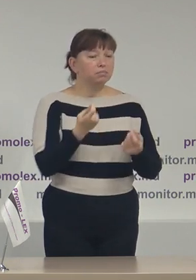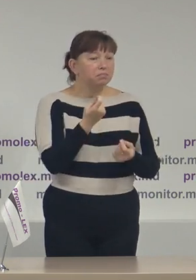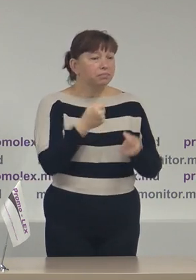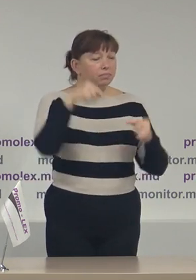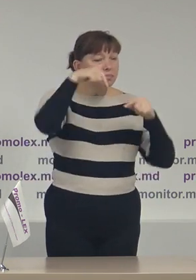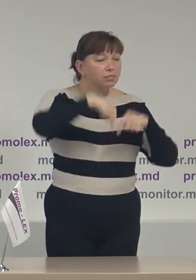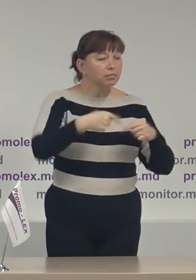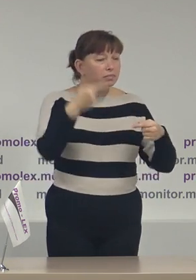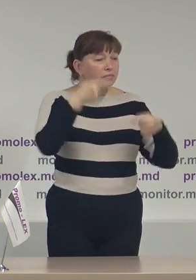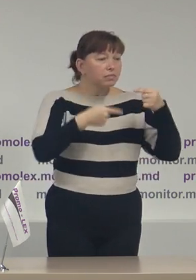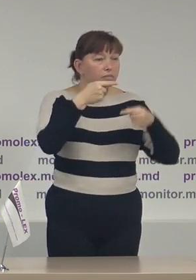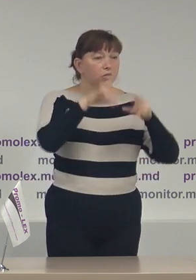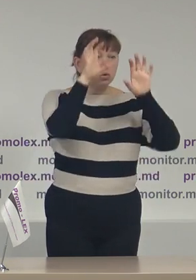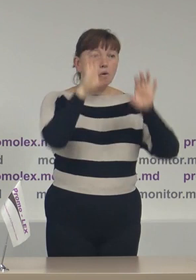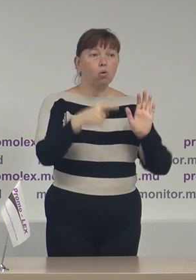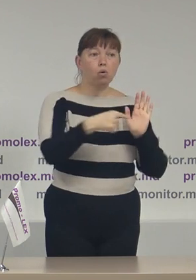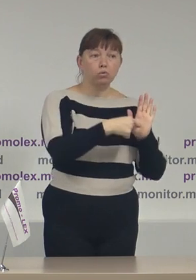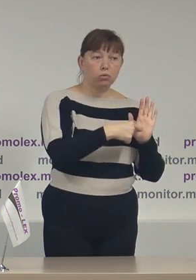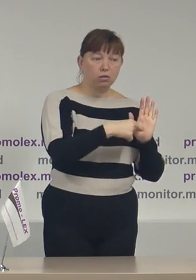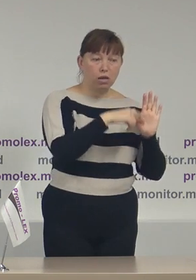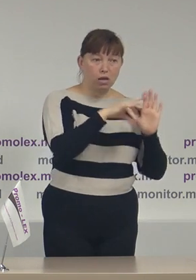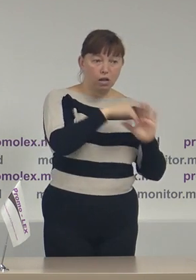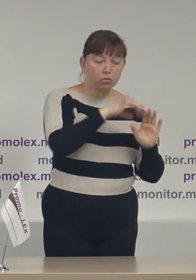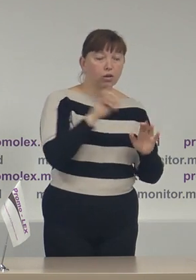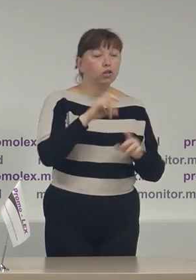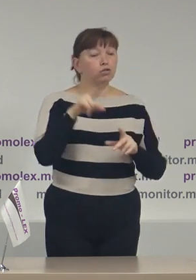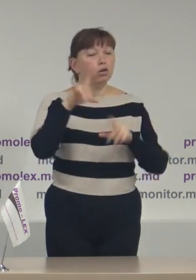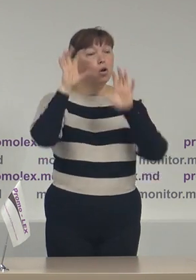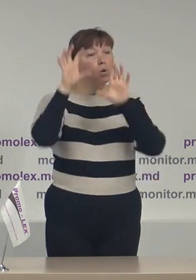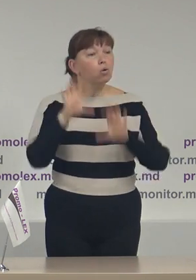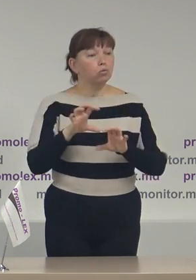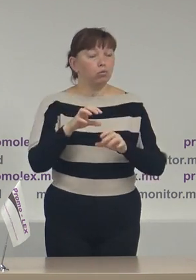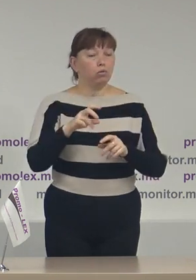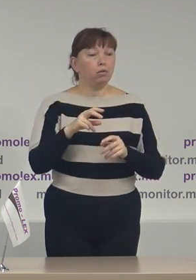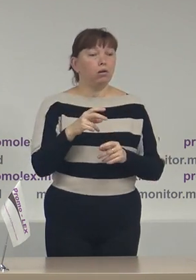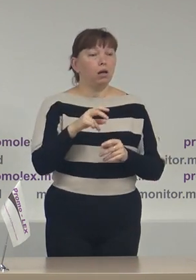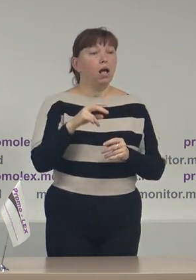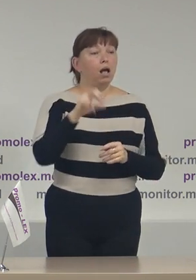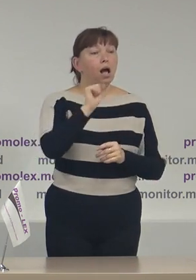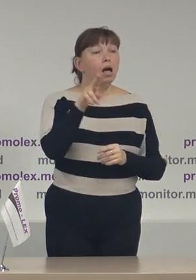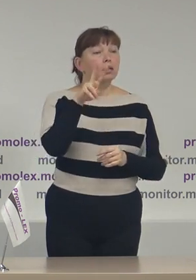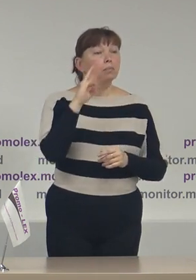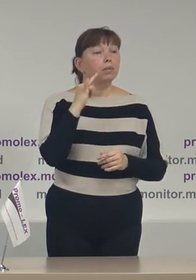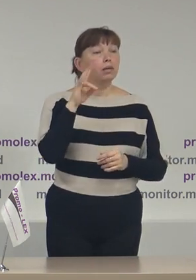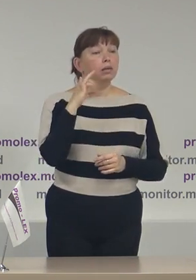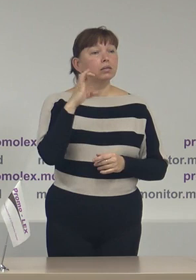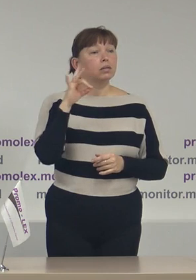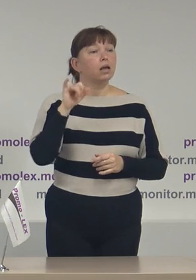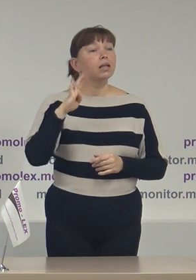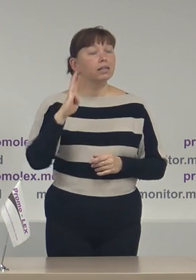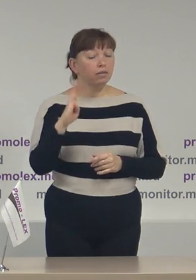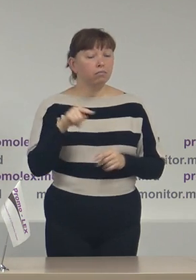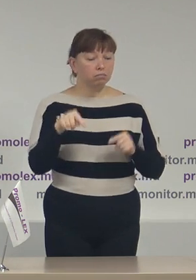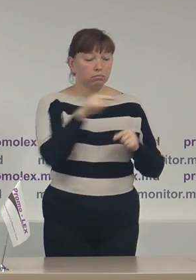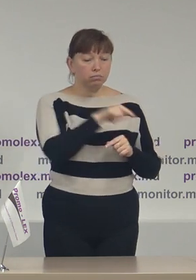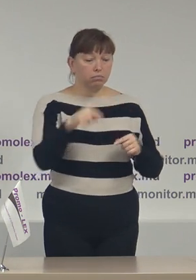între prevederele Codului Electoral și Codului Administrativ prin care sunt soluționate acele litigii